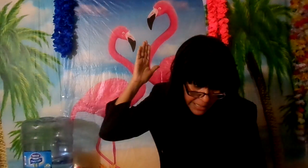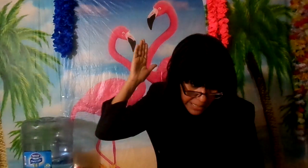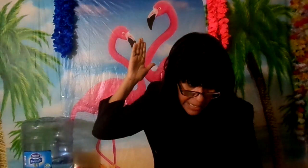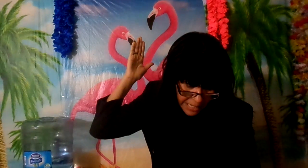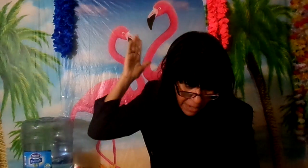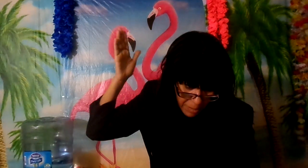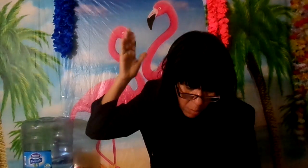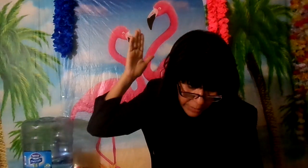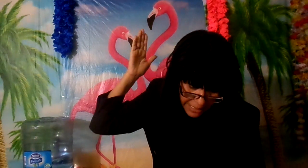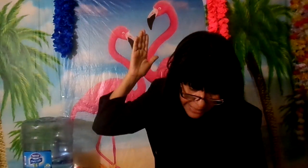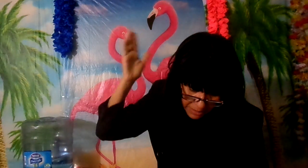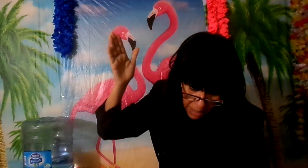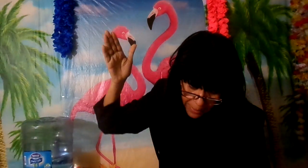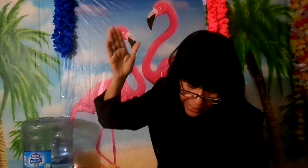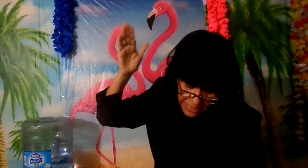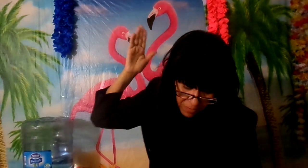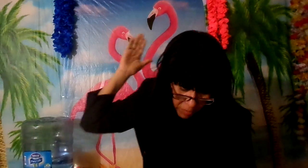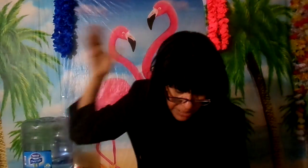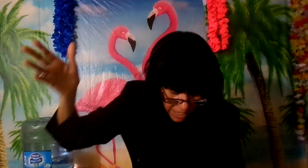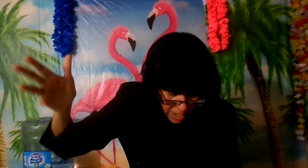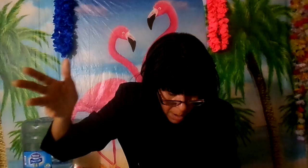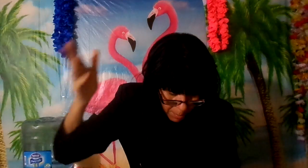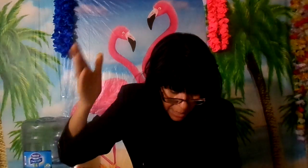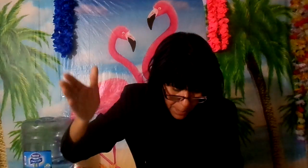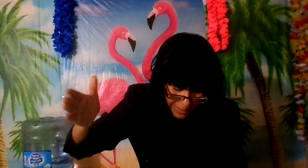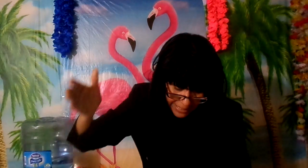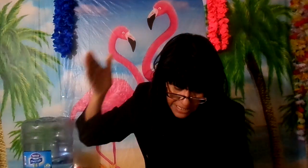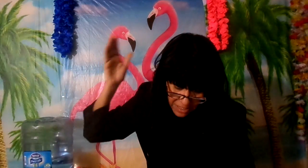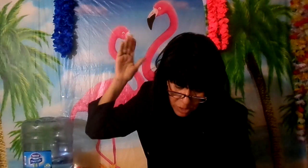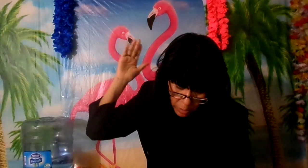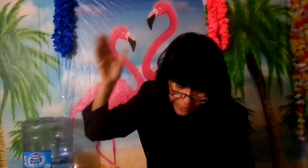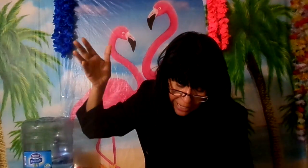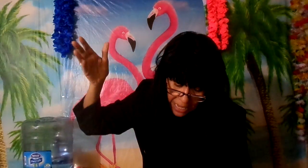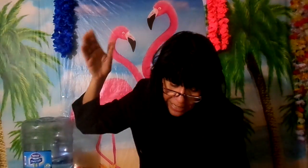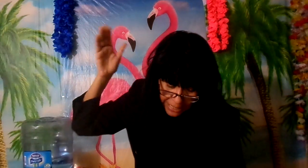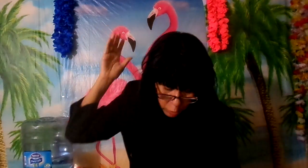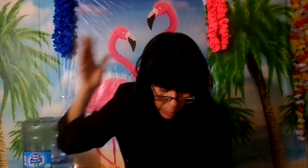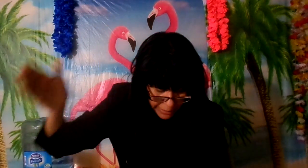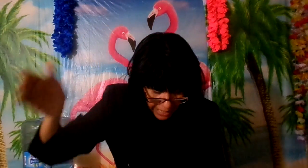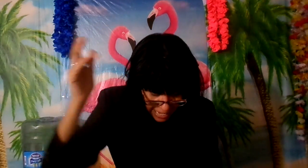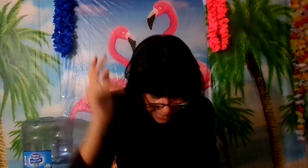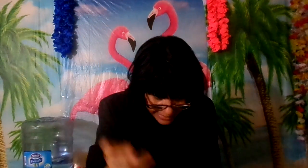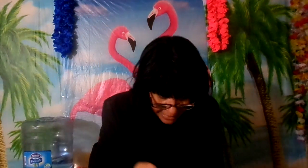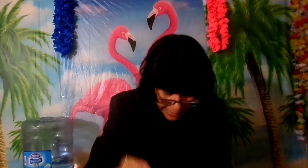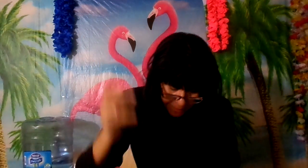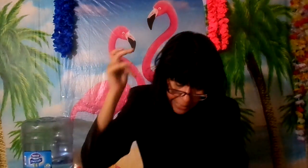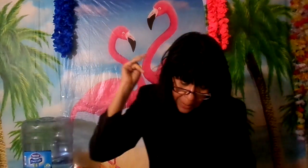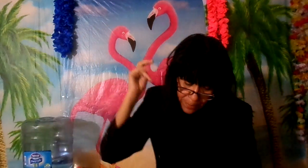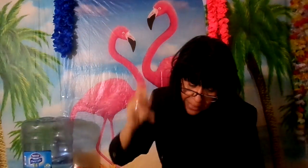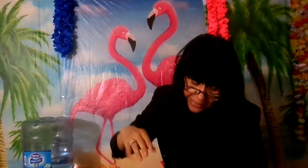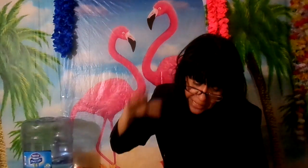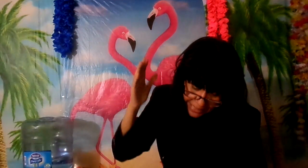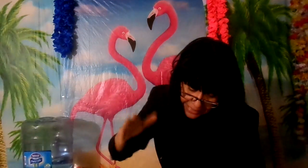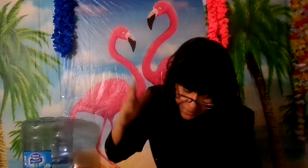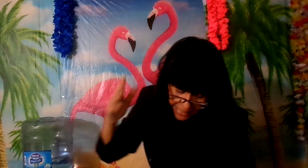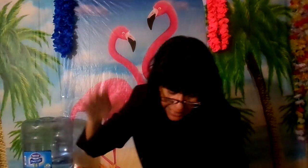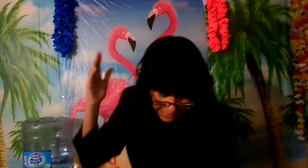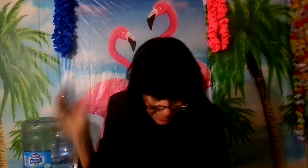el abismo de la actividad para que se fuese mal para que se suelte y atumente a gente en parte del gran día de la gran